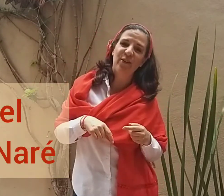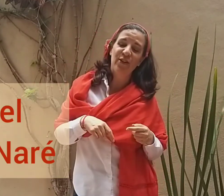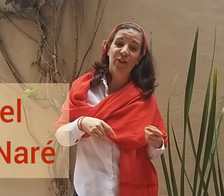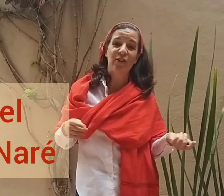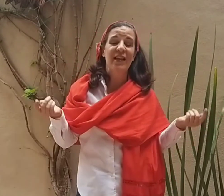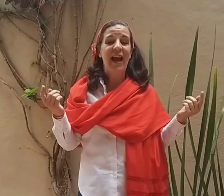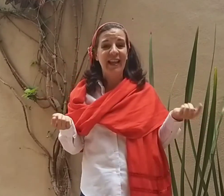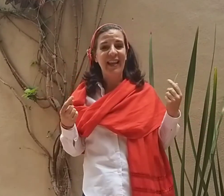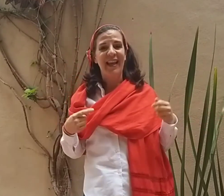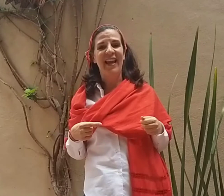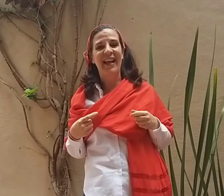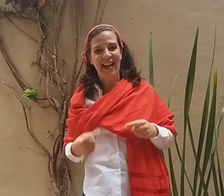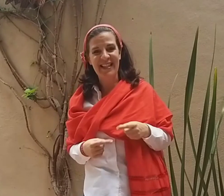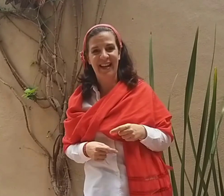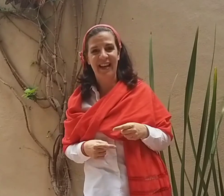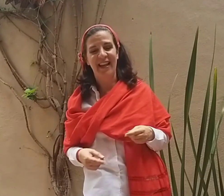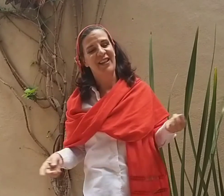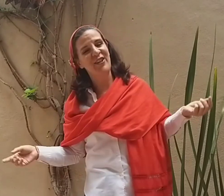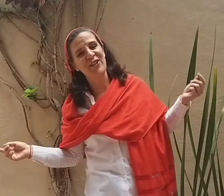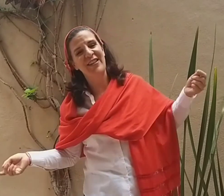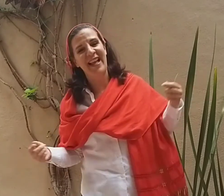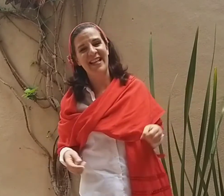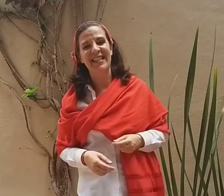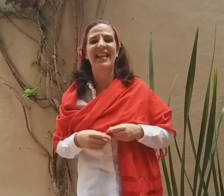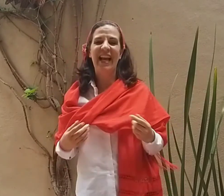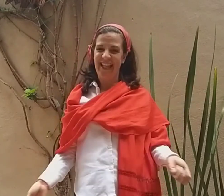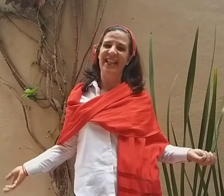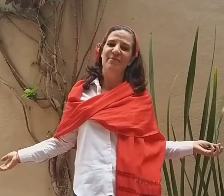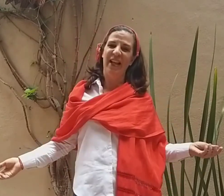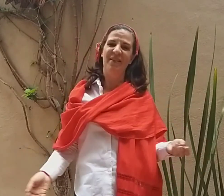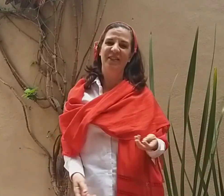nosotros. Aquí en Casa Nare. Yo soy Taís y aquí te esperamos.